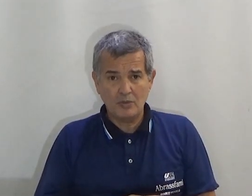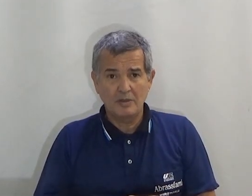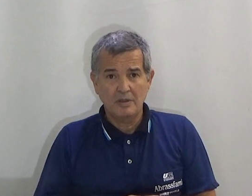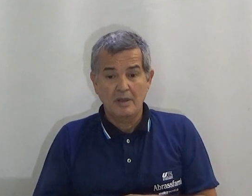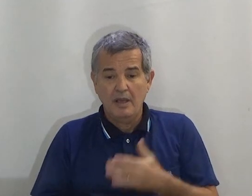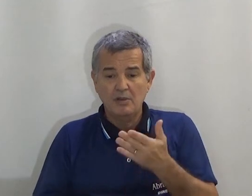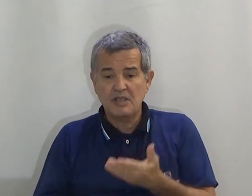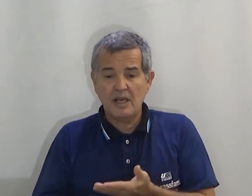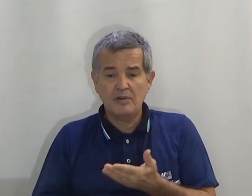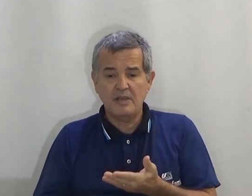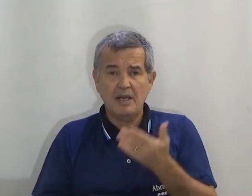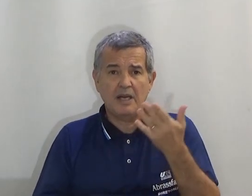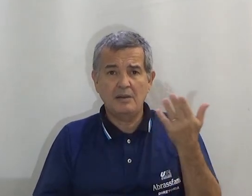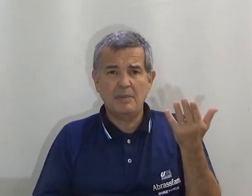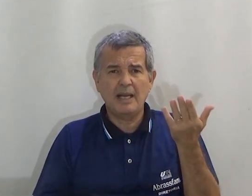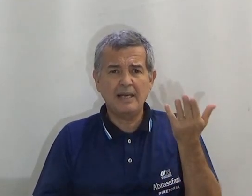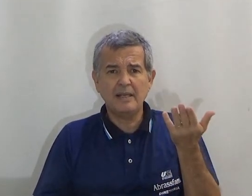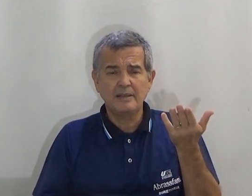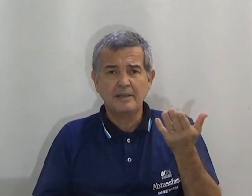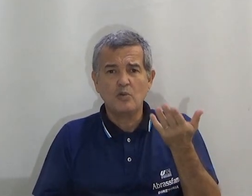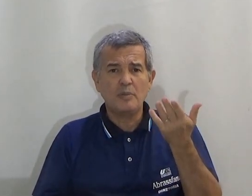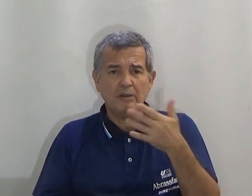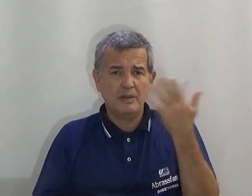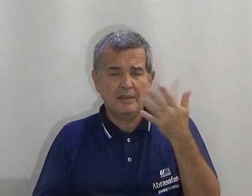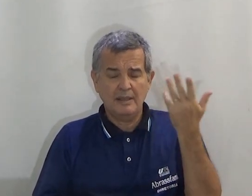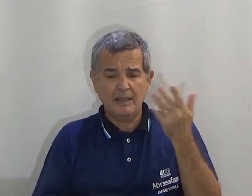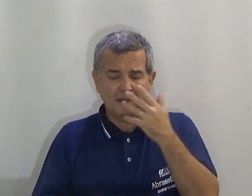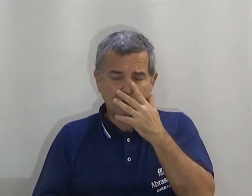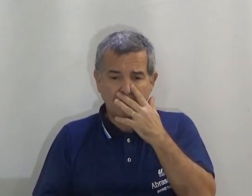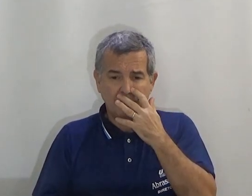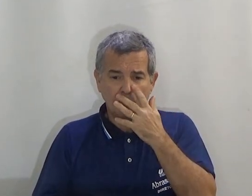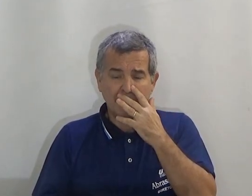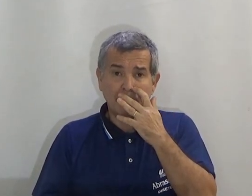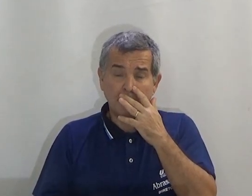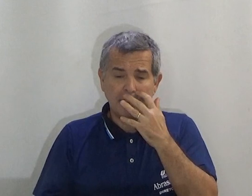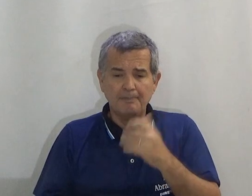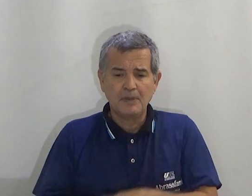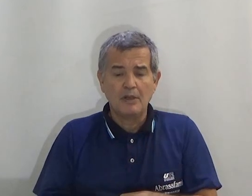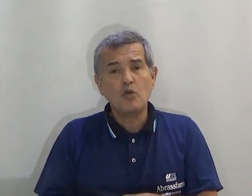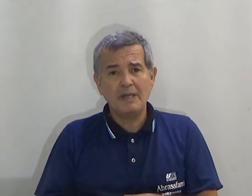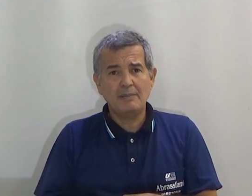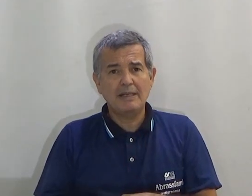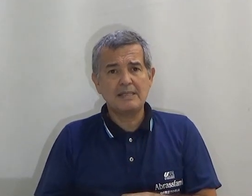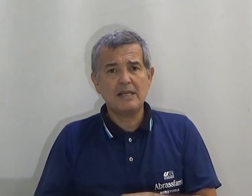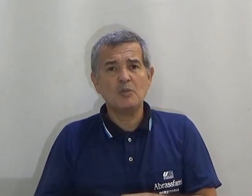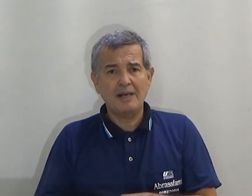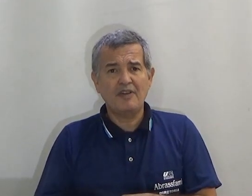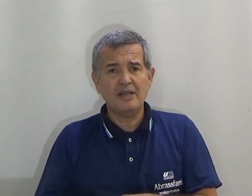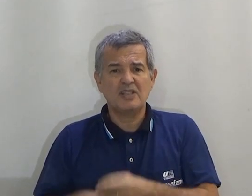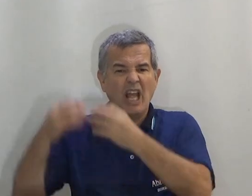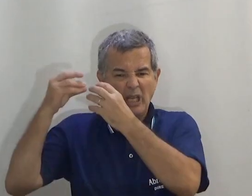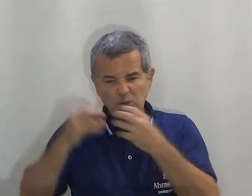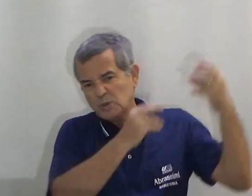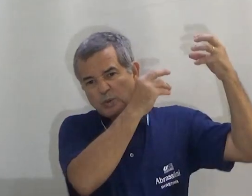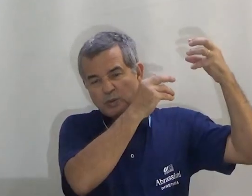ser o mesmo. É o sinal que a Magali comendo, a turma da Mônica, comendo a melancia como ela